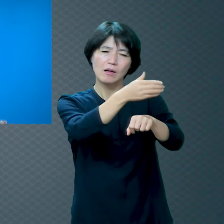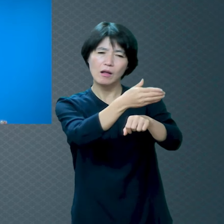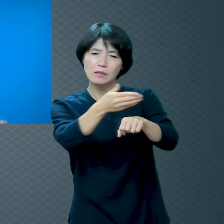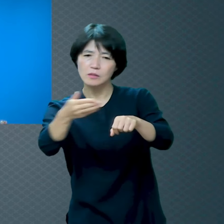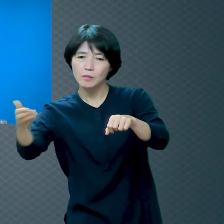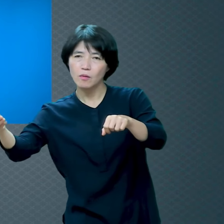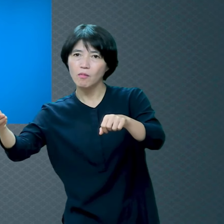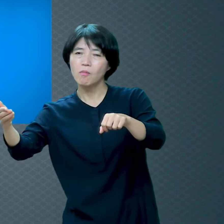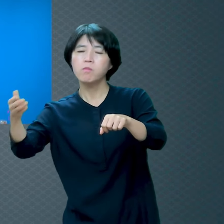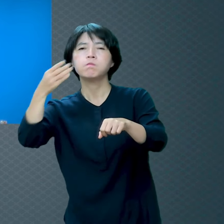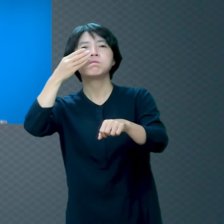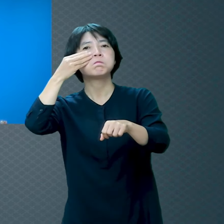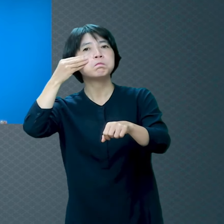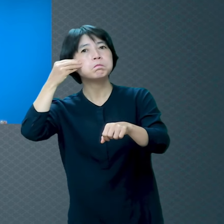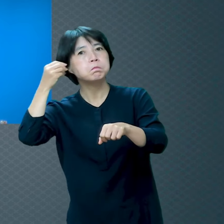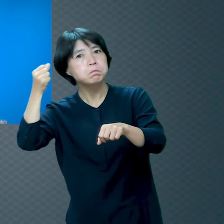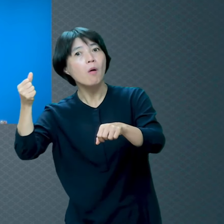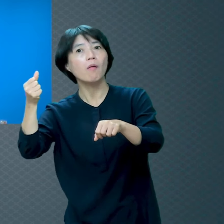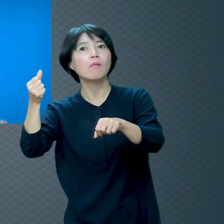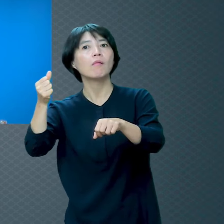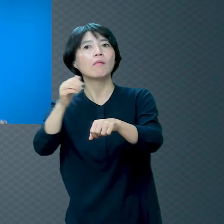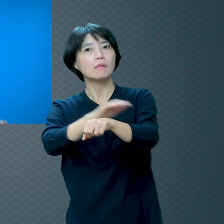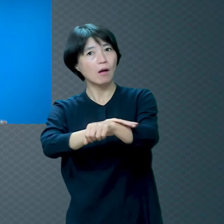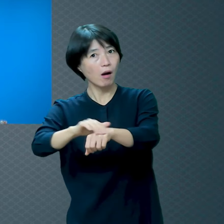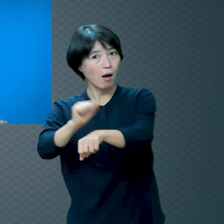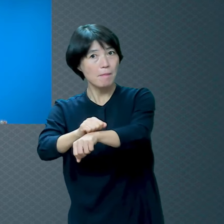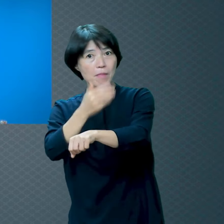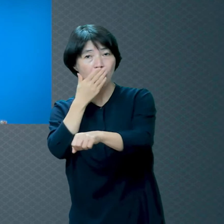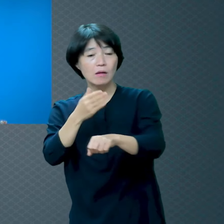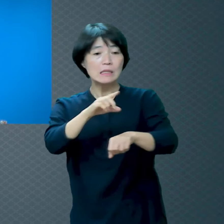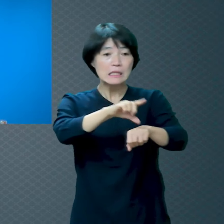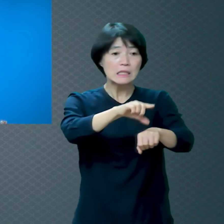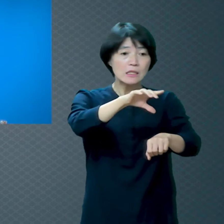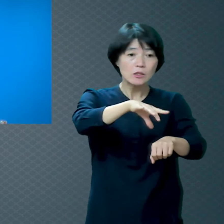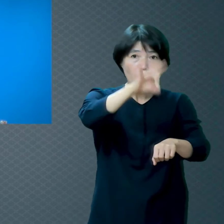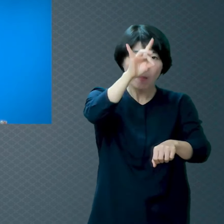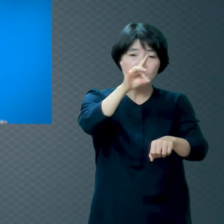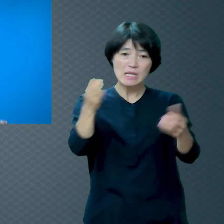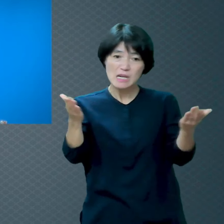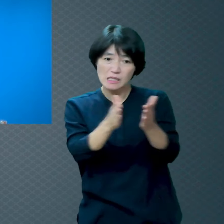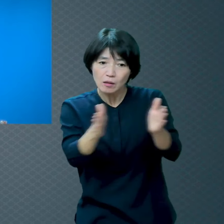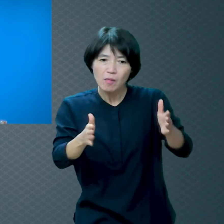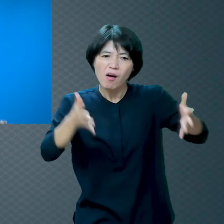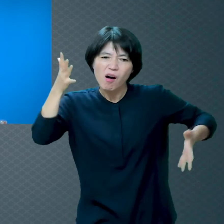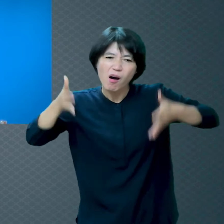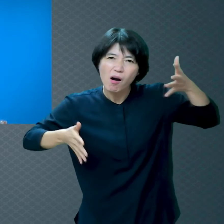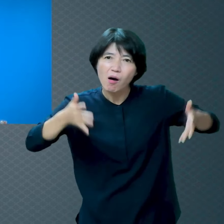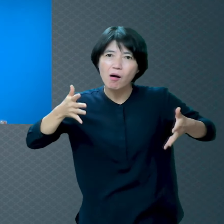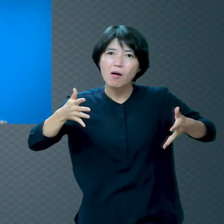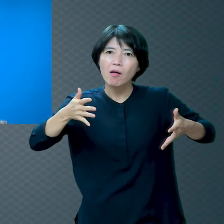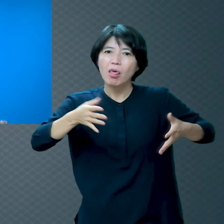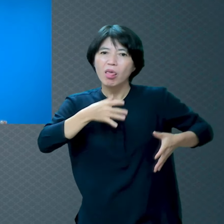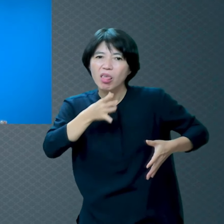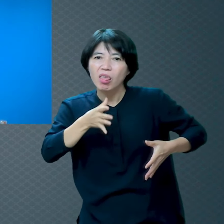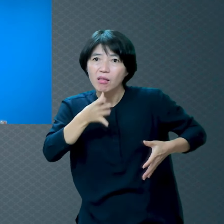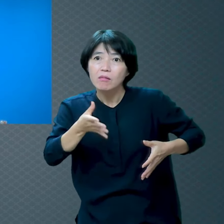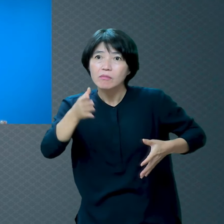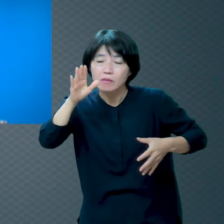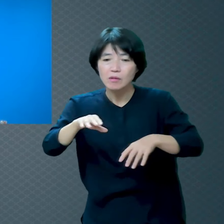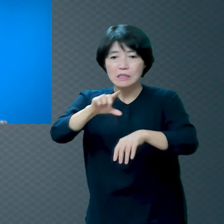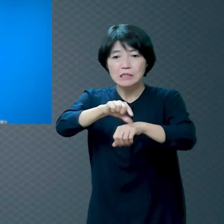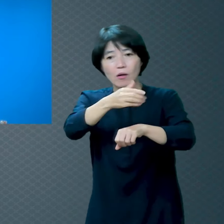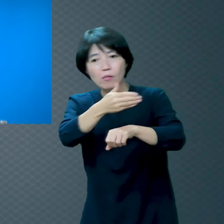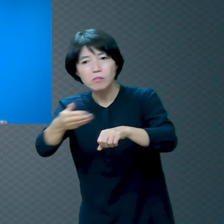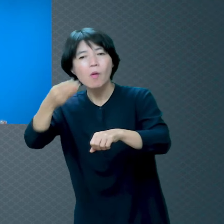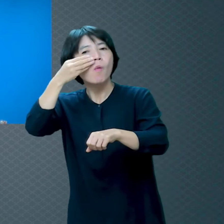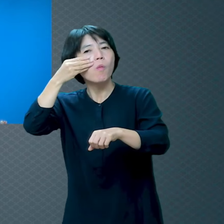쉬워져요 일도 그러죠 처음에는 어설퍼도 하다 보면 쉬워져 그래서 달인이 있잖아요 달인